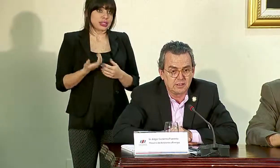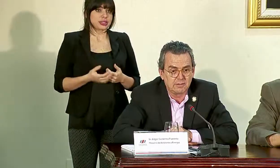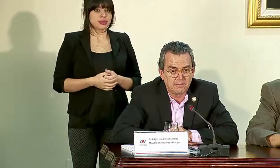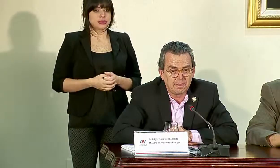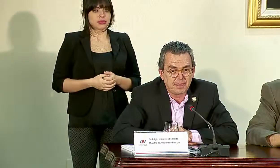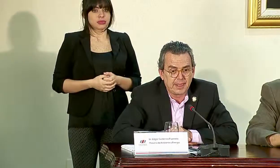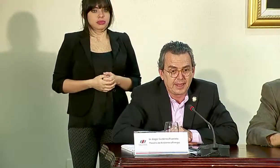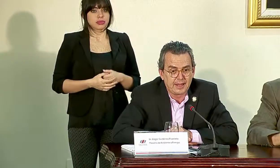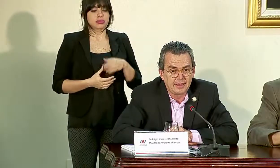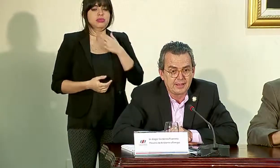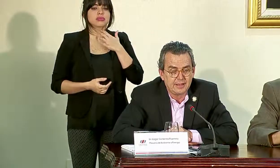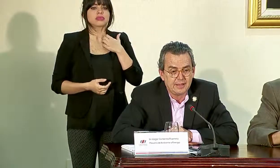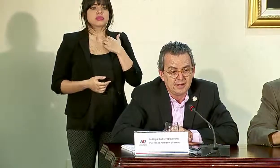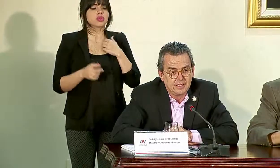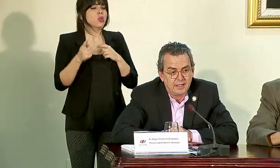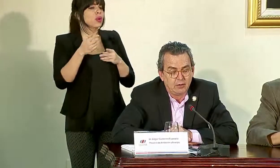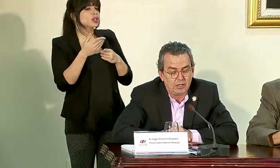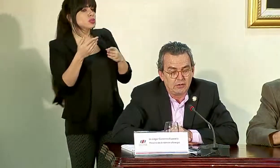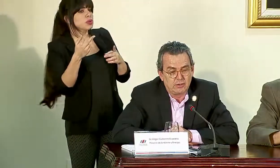¿Qué es un instrumento?